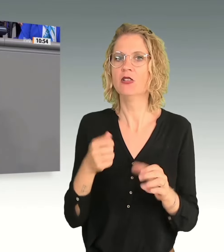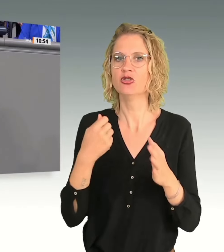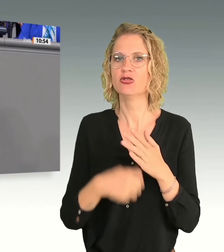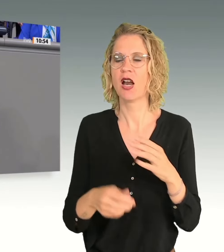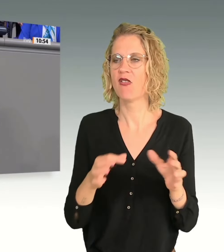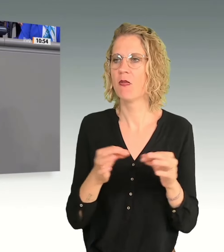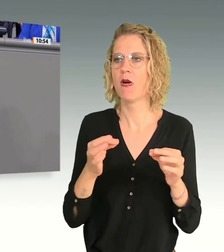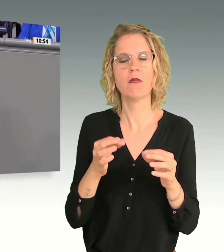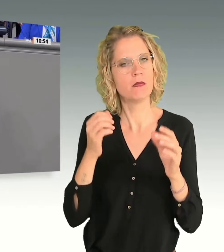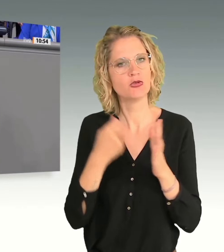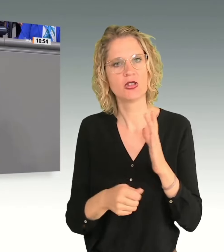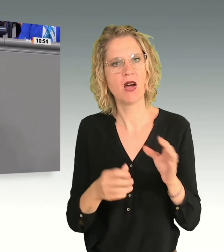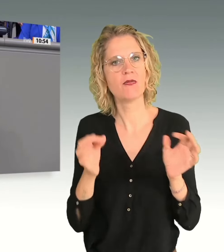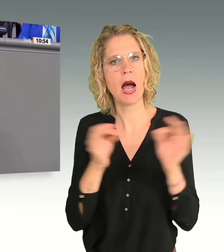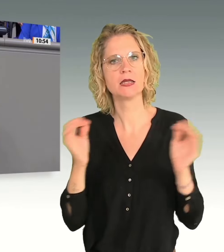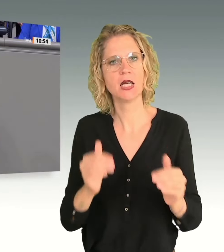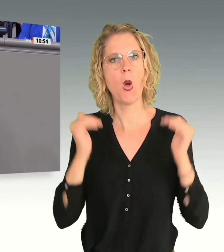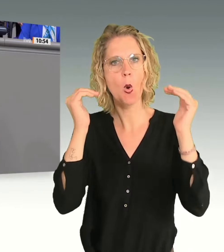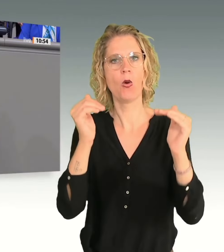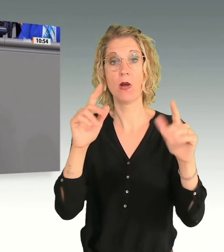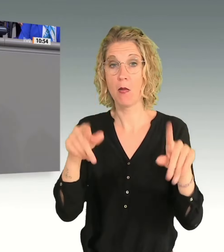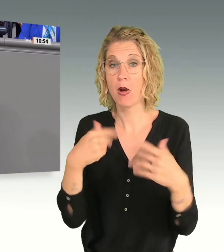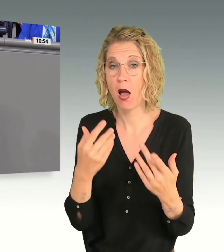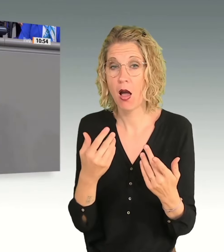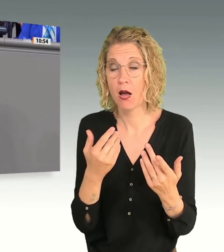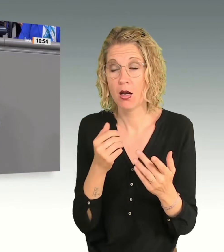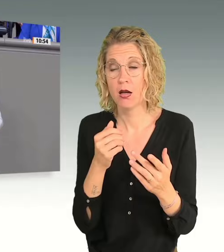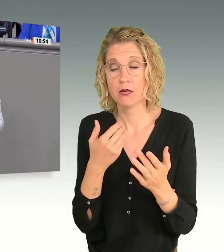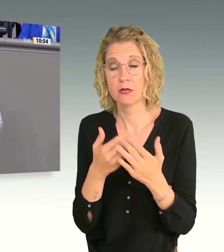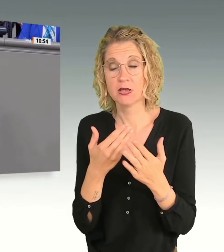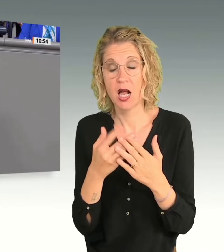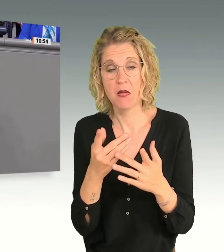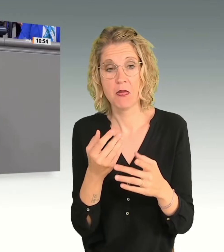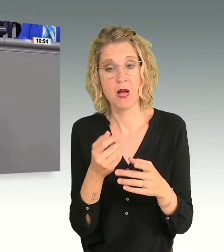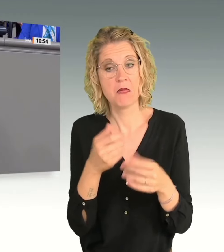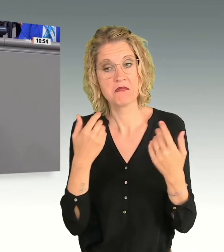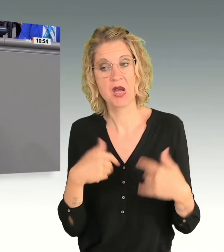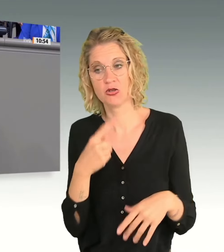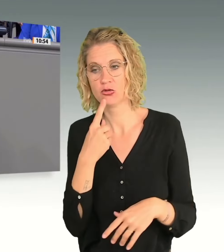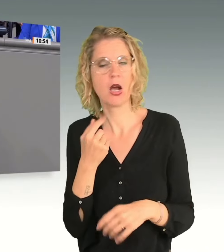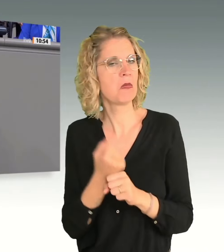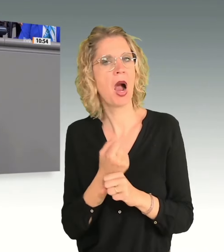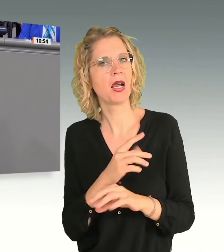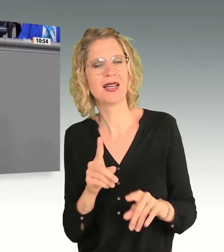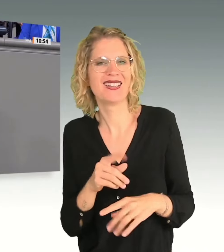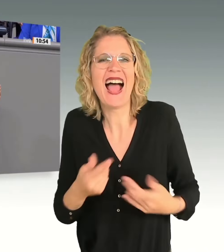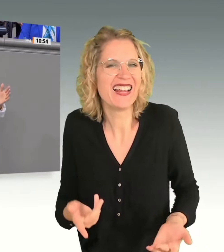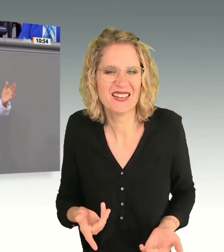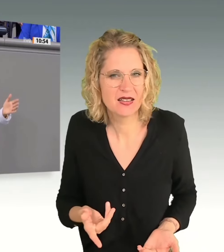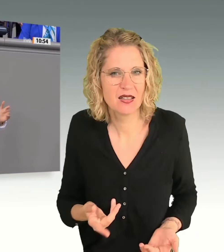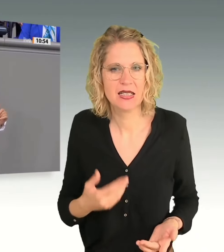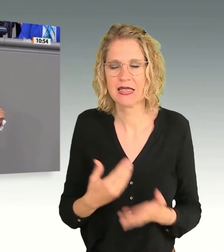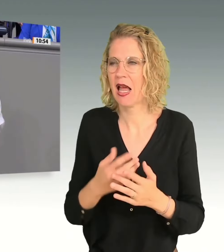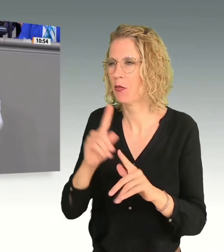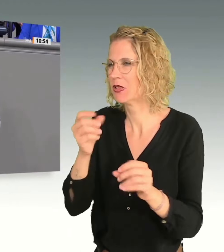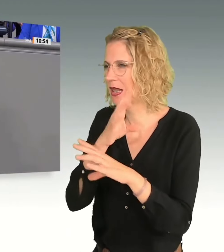Menschen nicht abschrecken. Und da appelliere ich auch wirklich an alle Juristen in diesem Raum, lassen Sie uns den Menschen nicht etwas